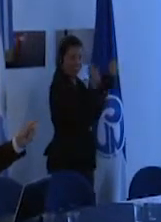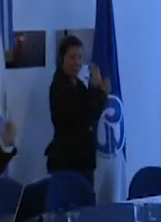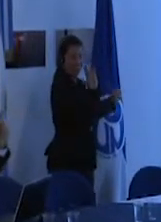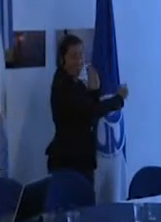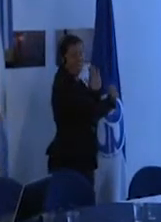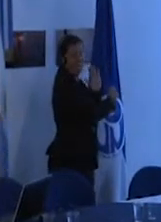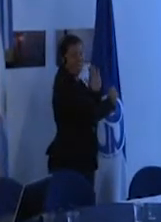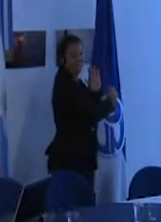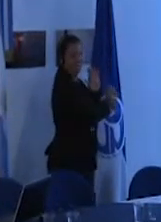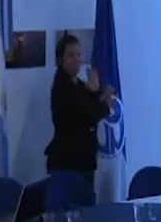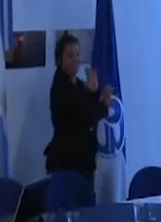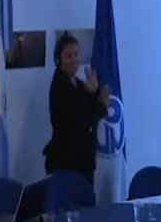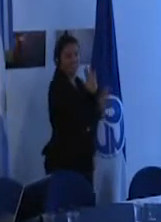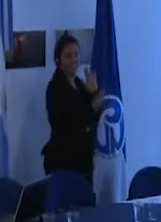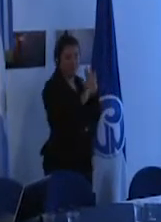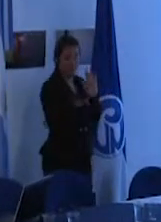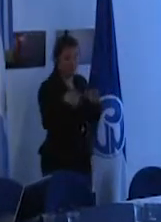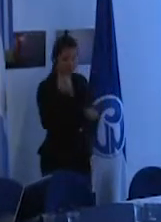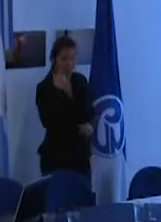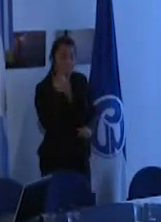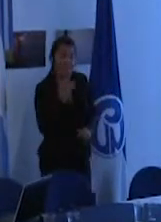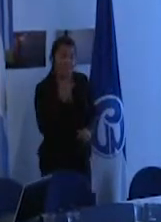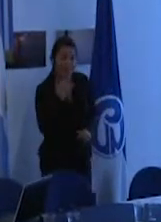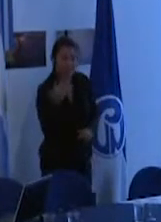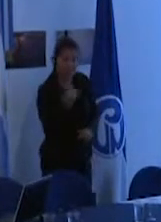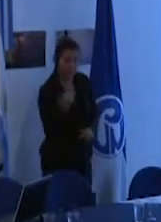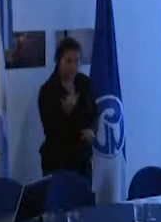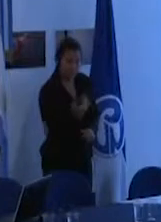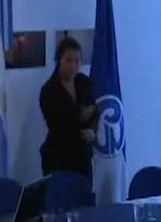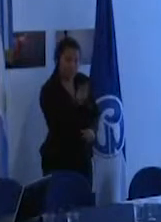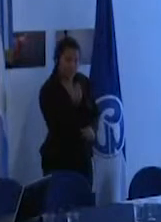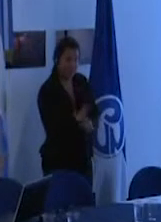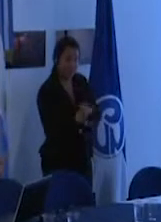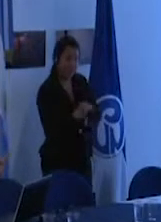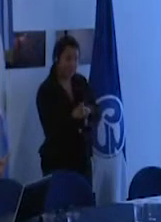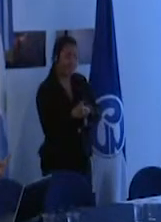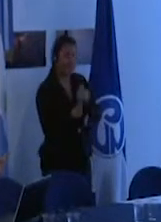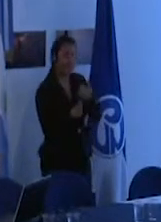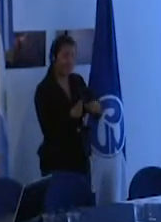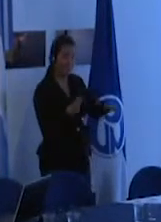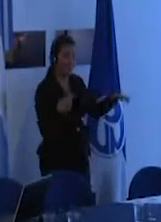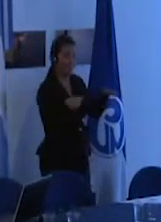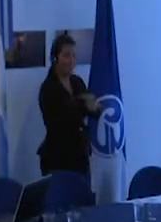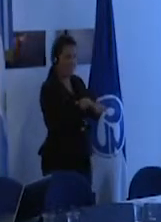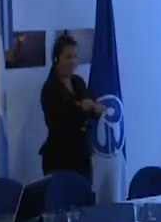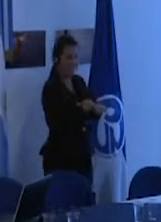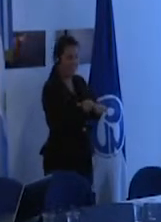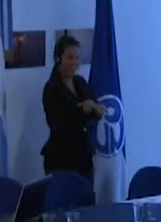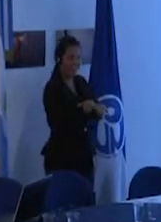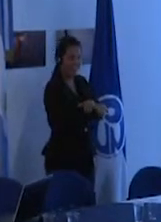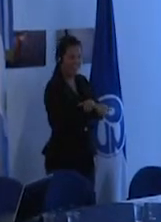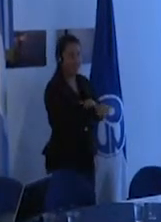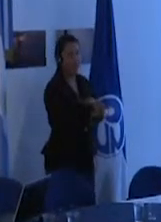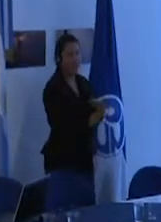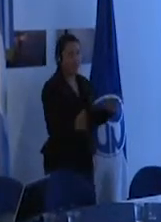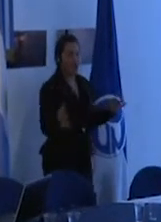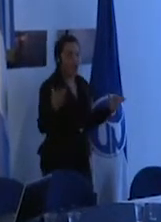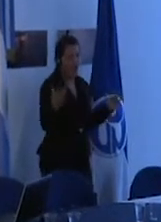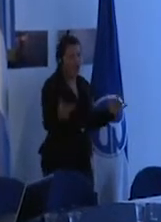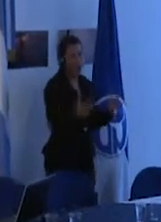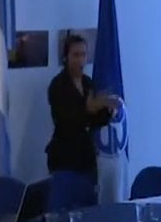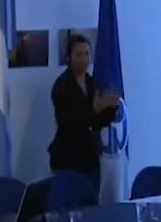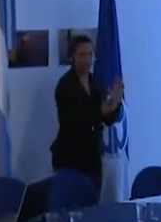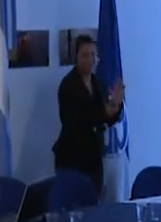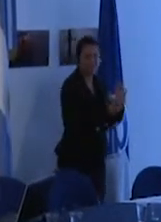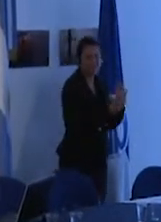que los del color azul acaban de acaban de marcar un gol y pues coincide con el hecho